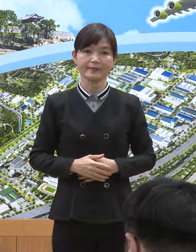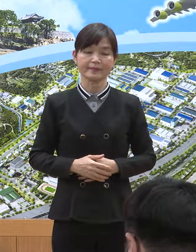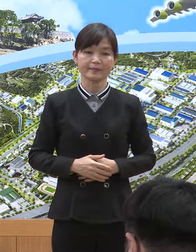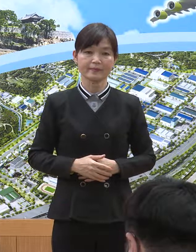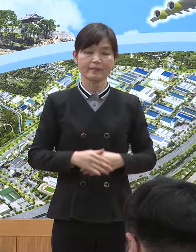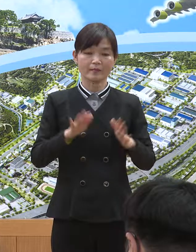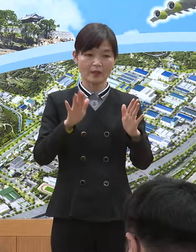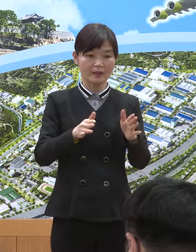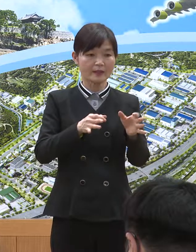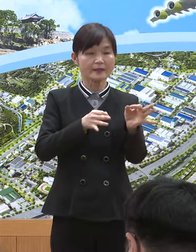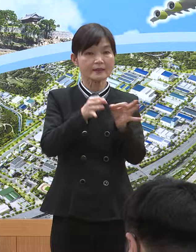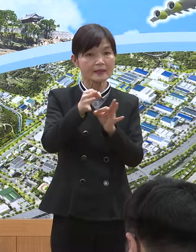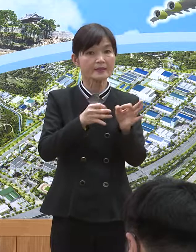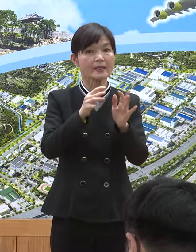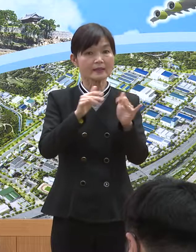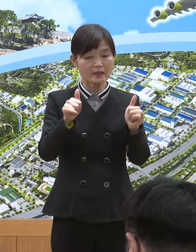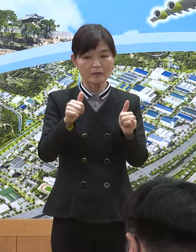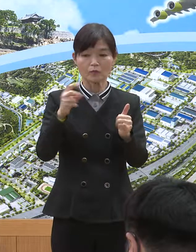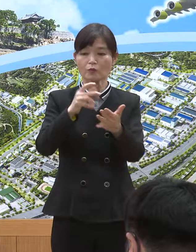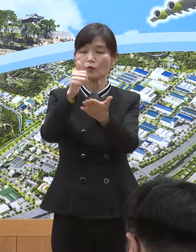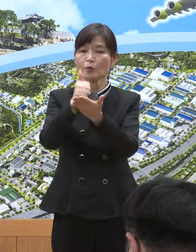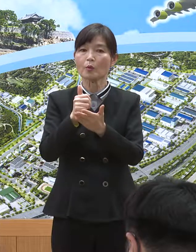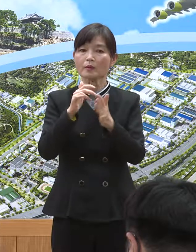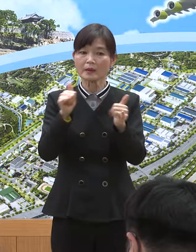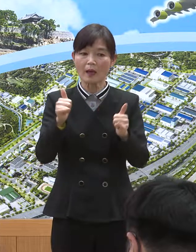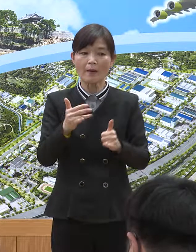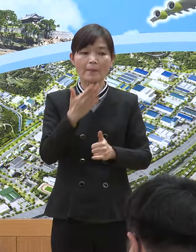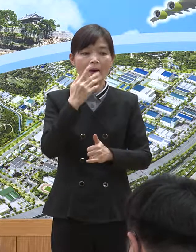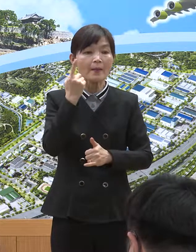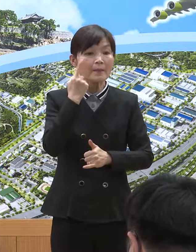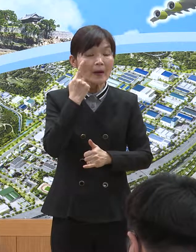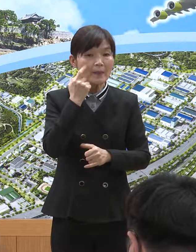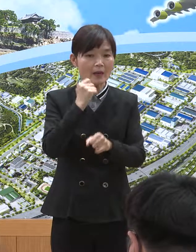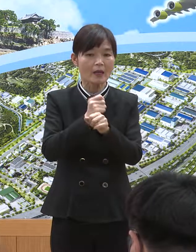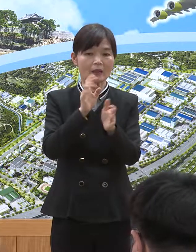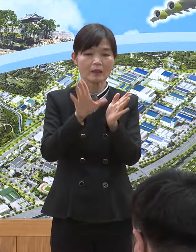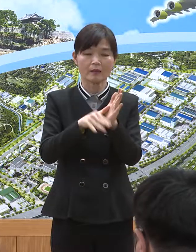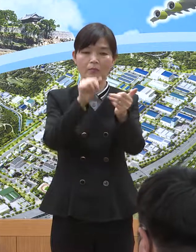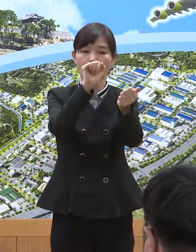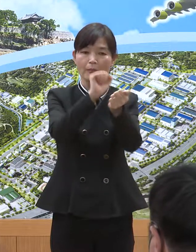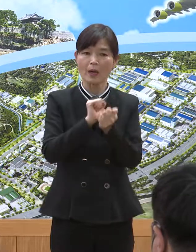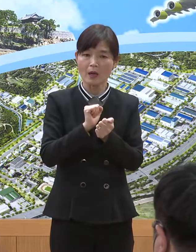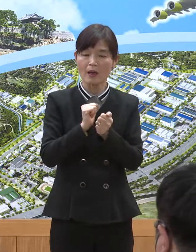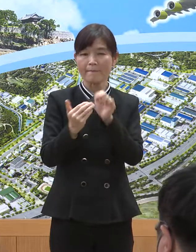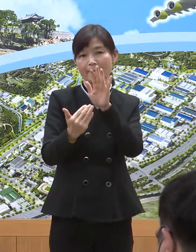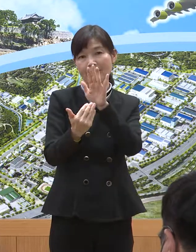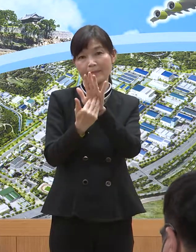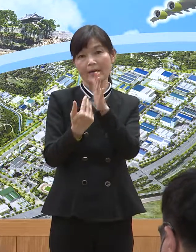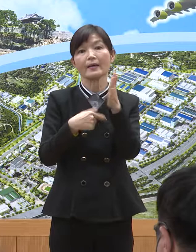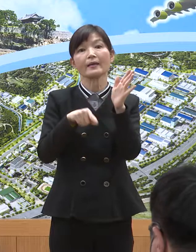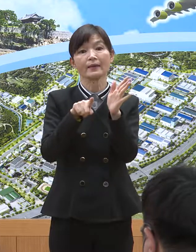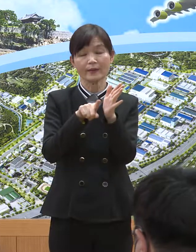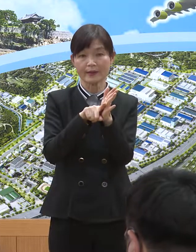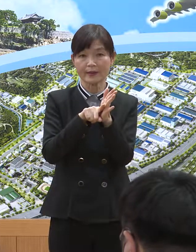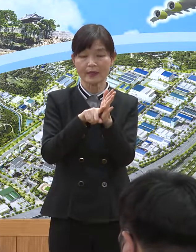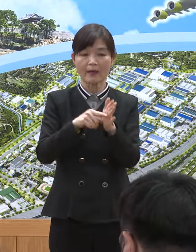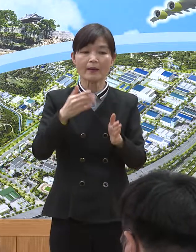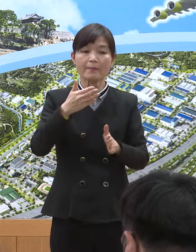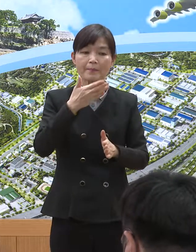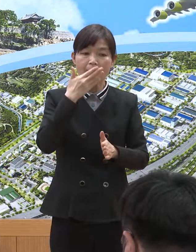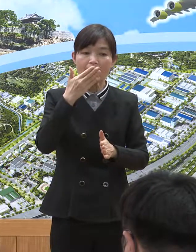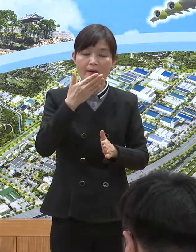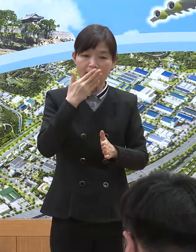시설 운영관리자 및 이용자께서는 취식 과정에서 감염 위험을 낮출 수 있도록 음식